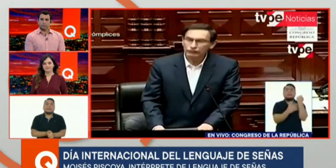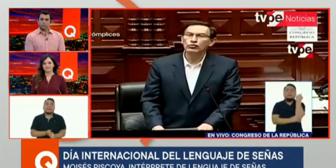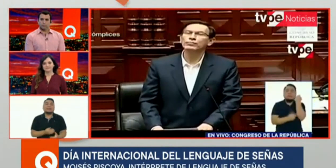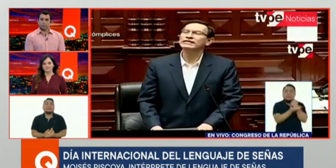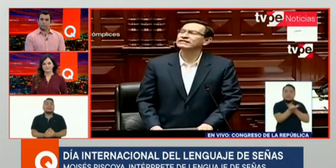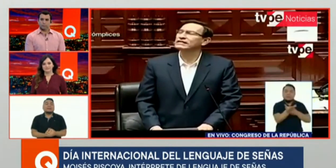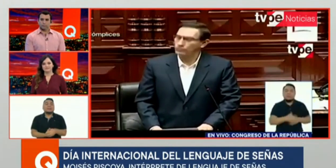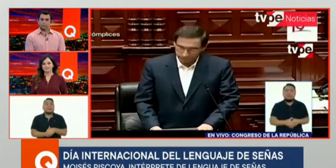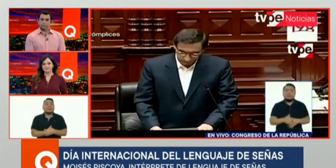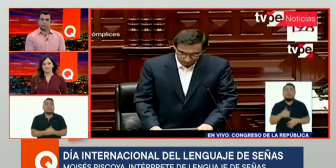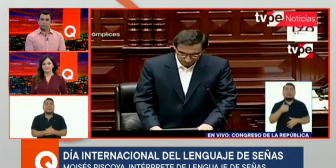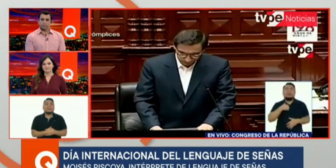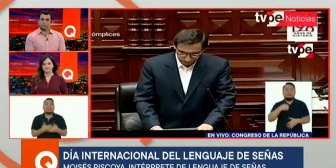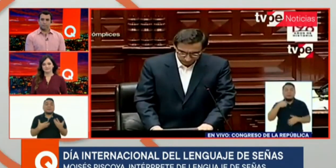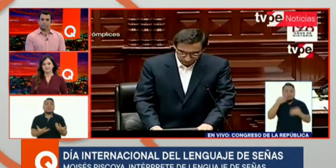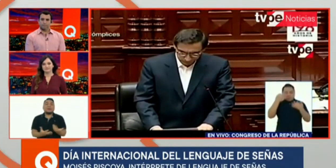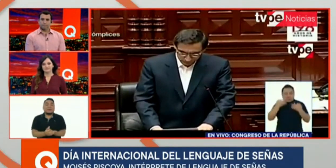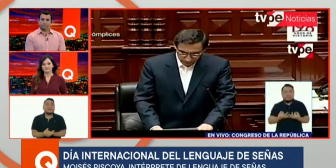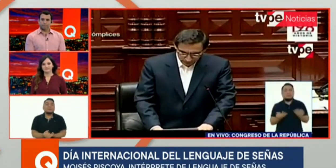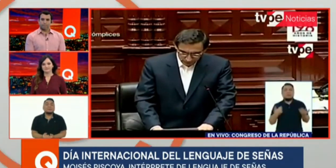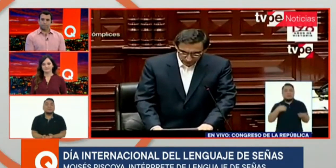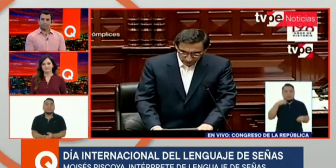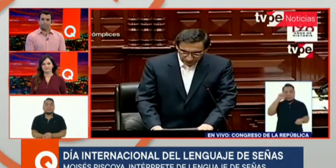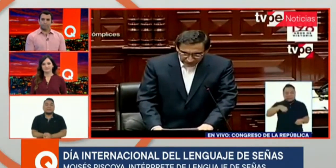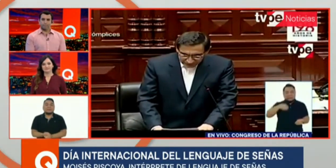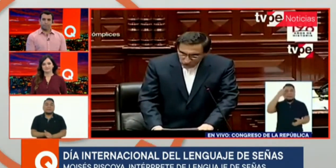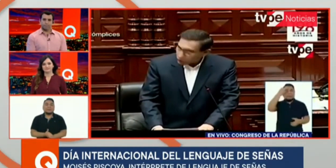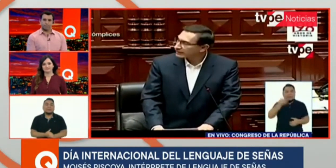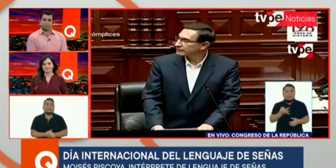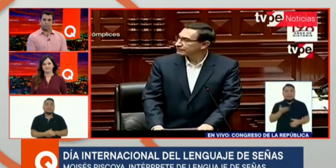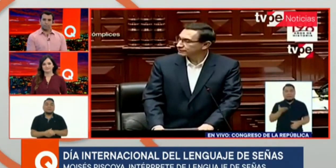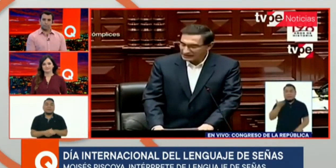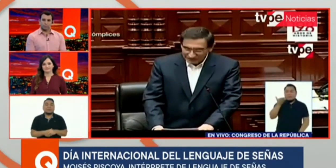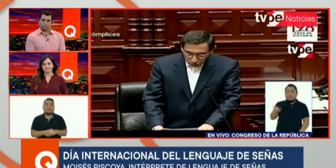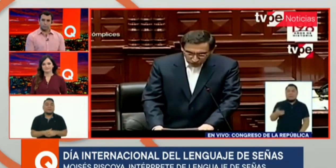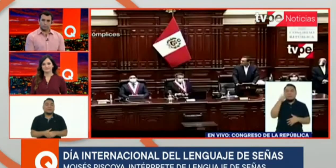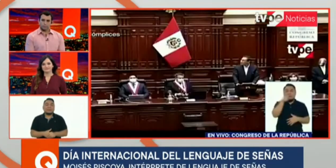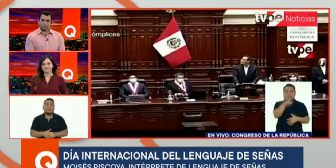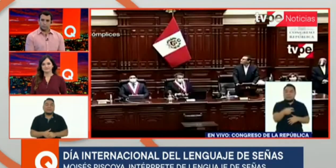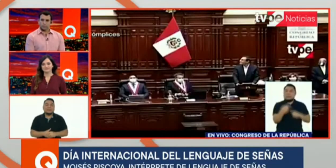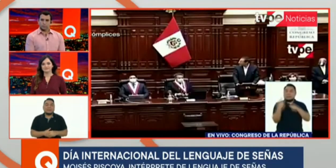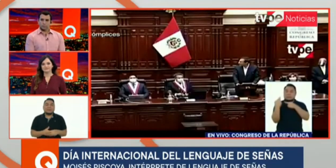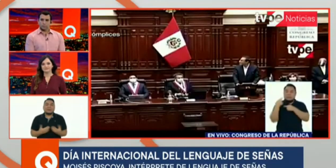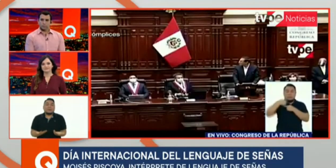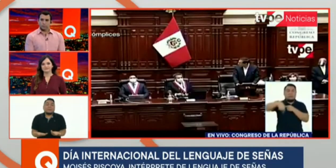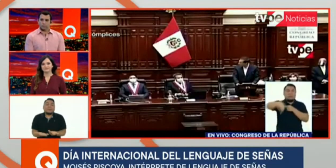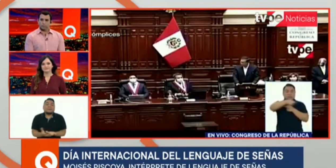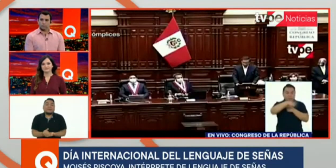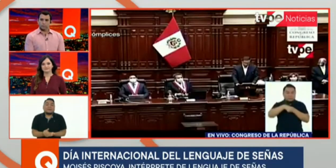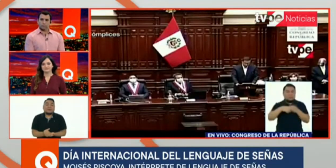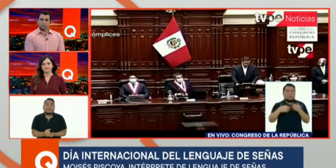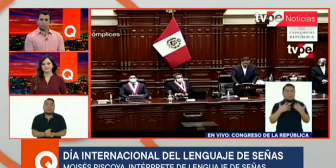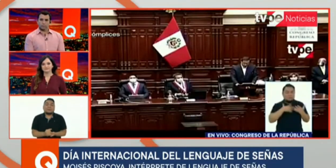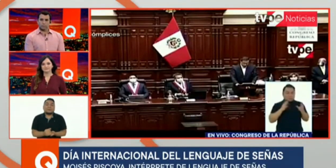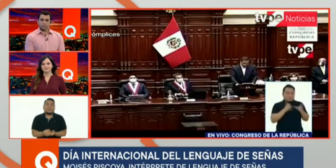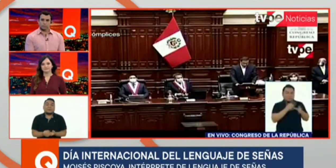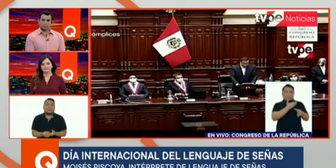introdujo a este mundo, en su cultura, en su idioma, puesto que mi mamá falleció al poco tiempo de